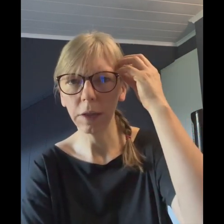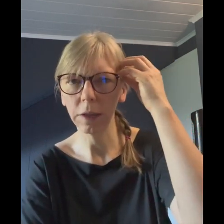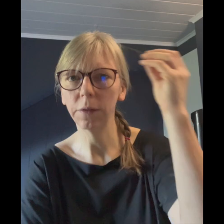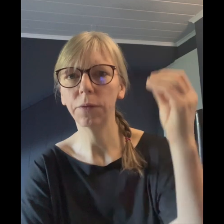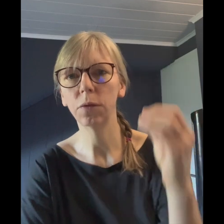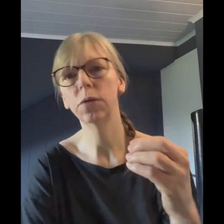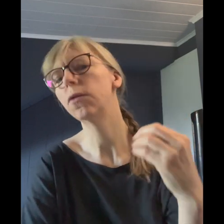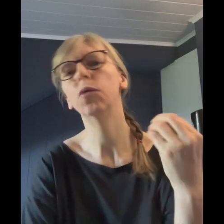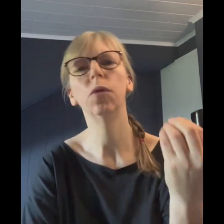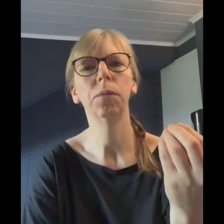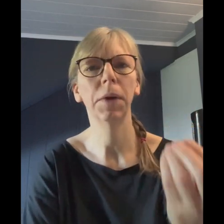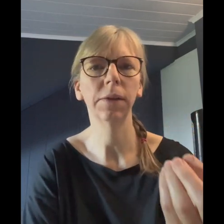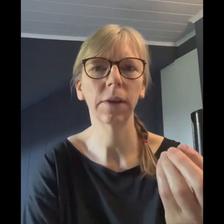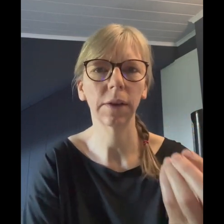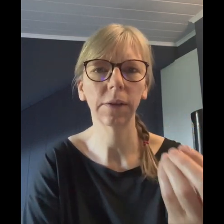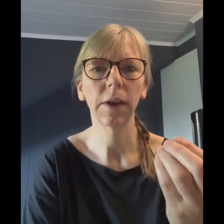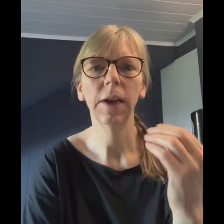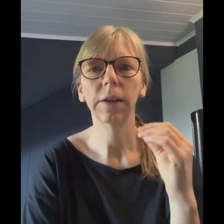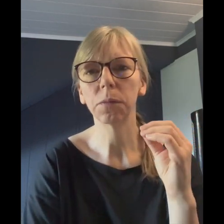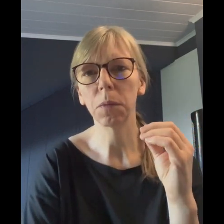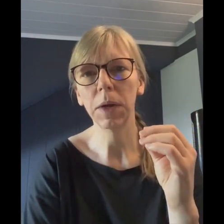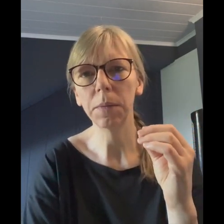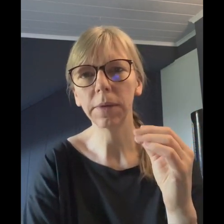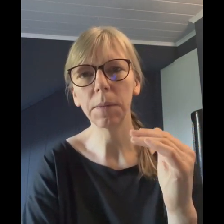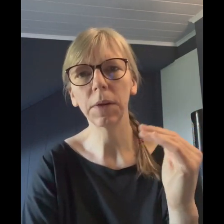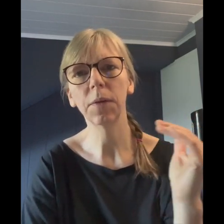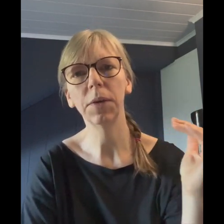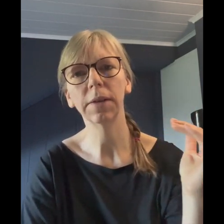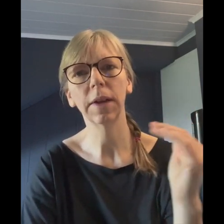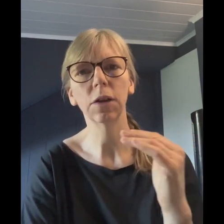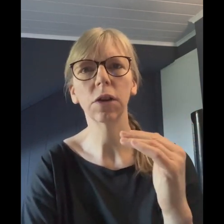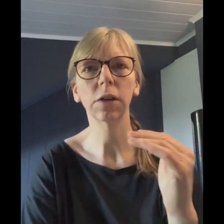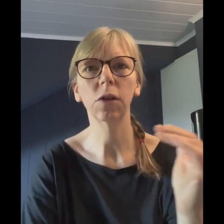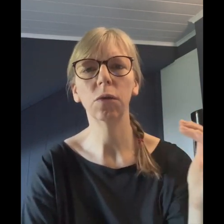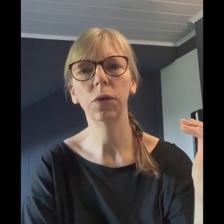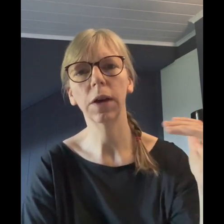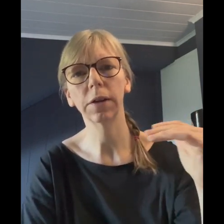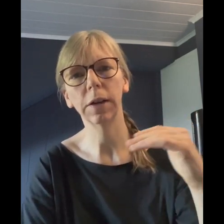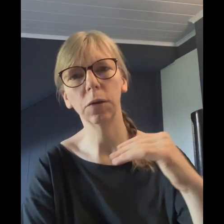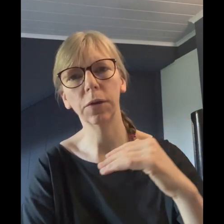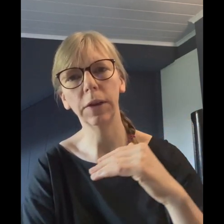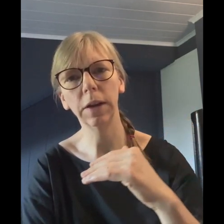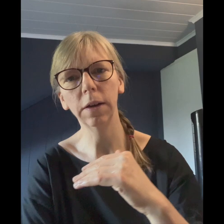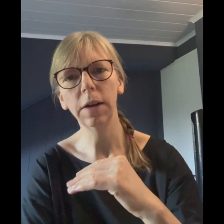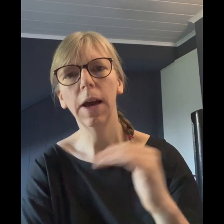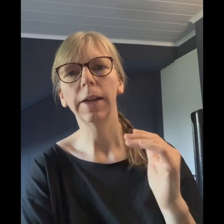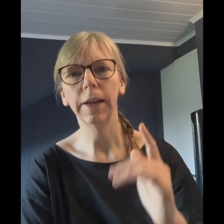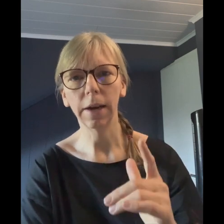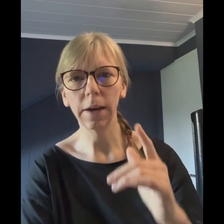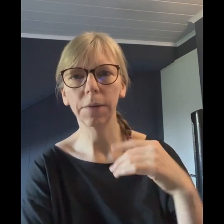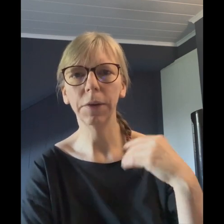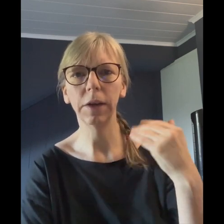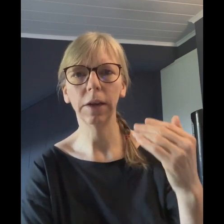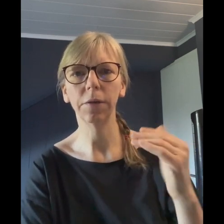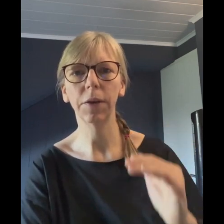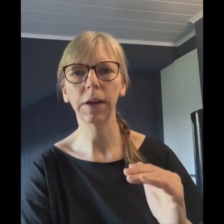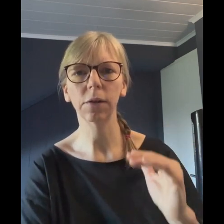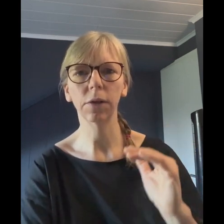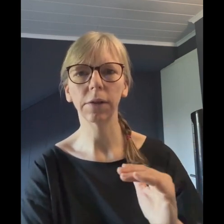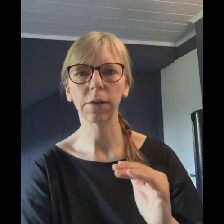Hirnfunktion besser ist. Das Problem ist nämlich, wenn wir sehr stark die Kohlenhydrate reduzieren, ja, haben wir den Effekt und das ist